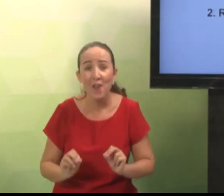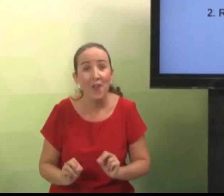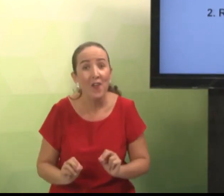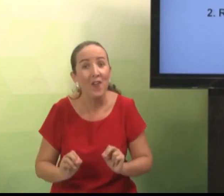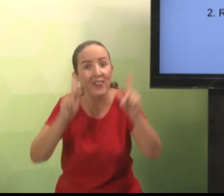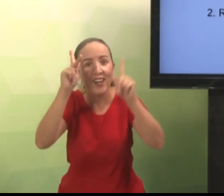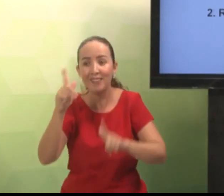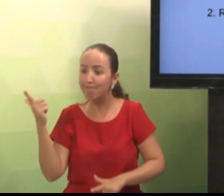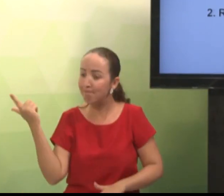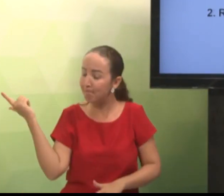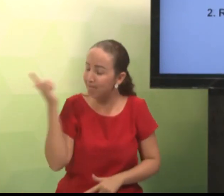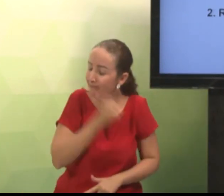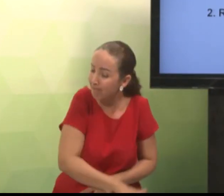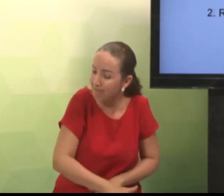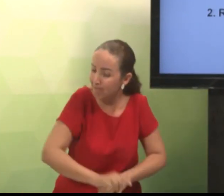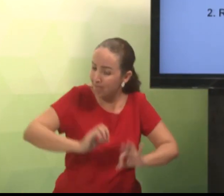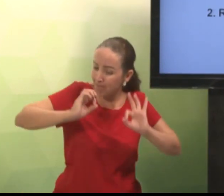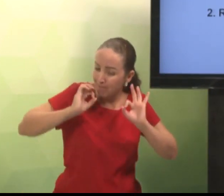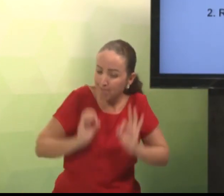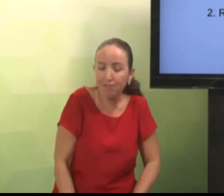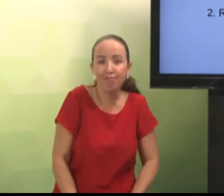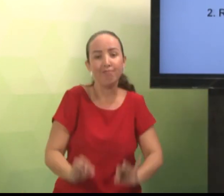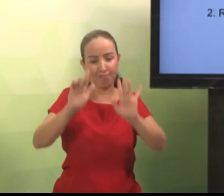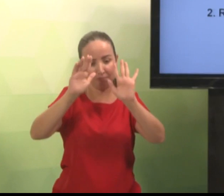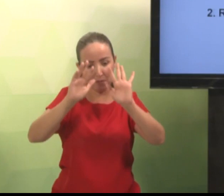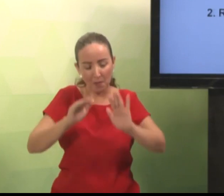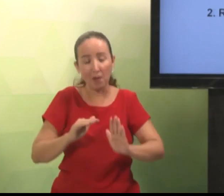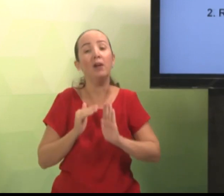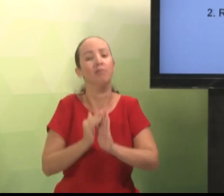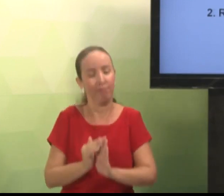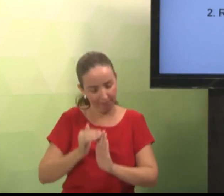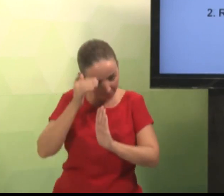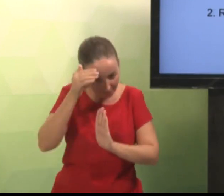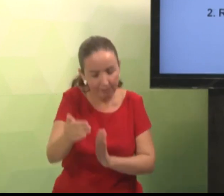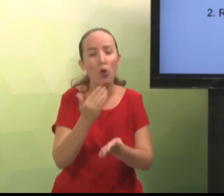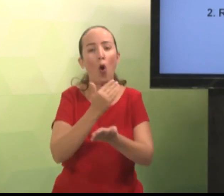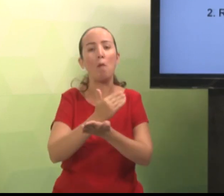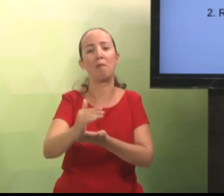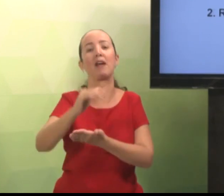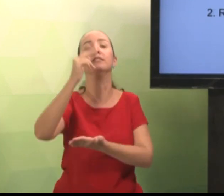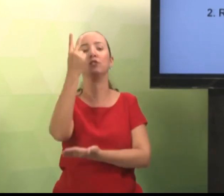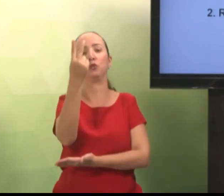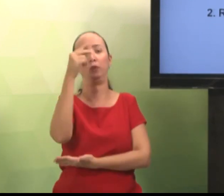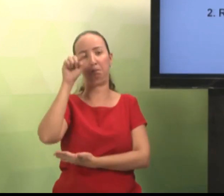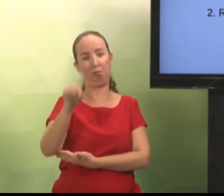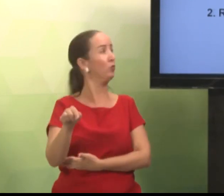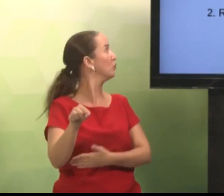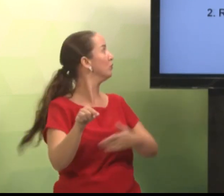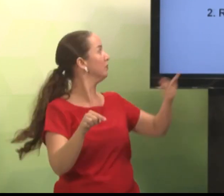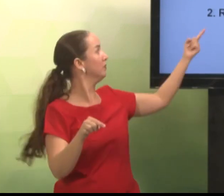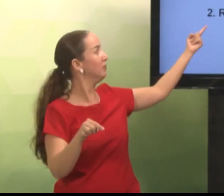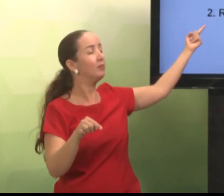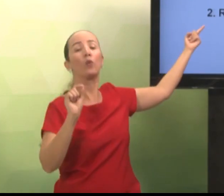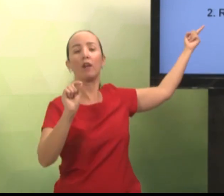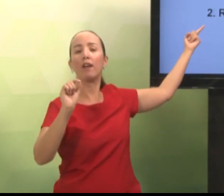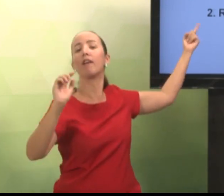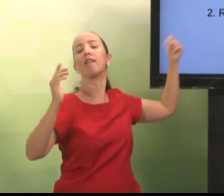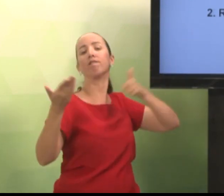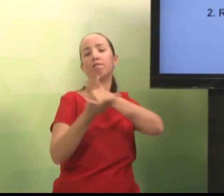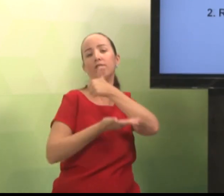Ok? De forma que você possa conseguir desenvolver o seu trabalho. Passar para o próximo passo. Que